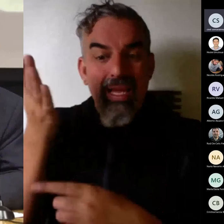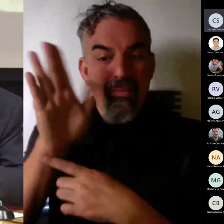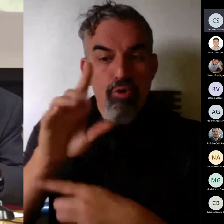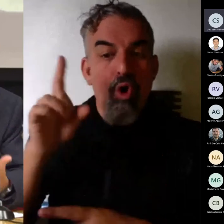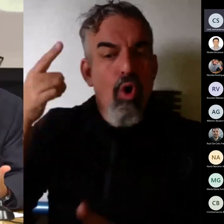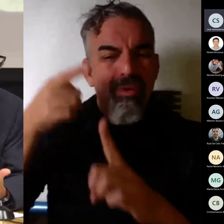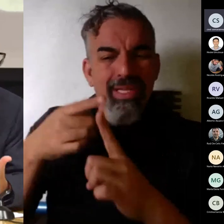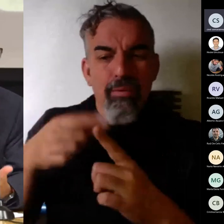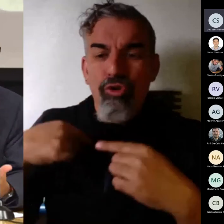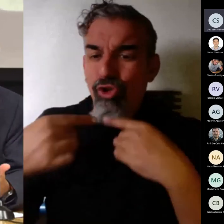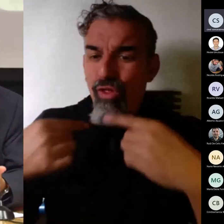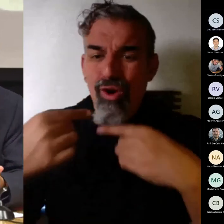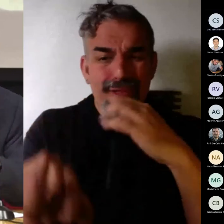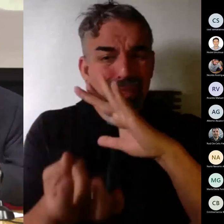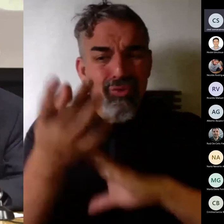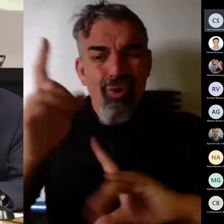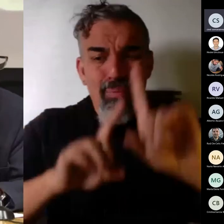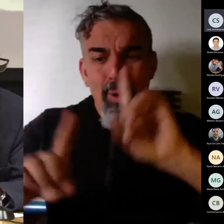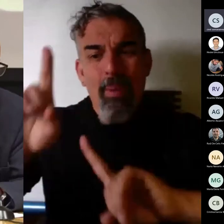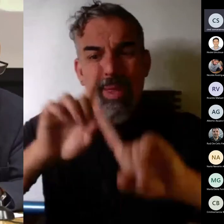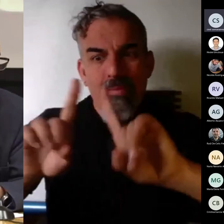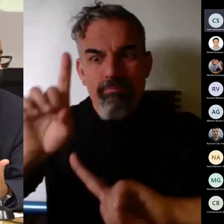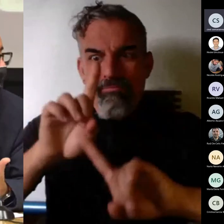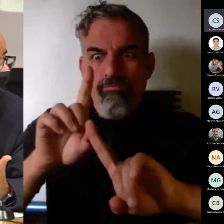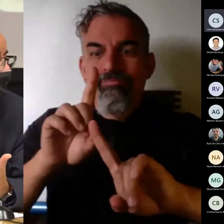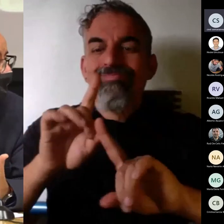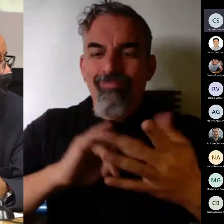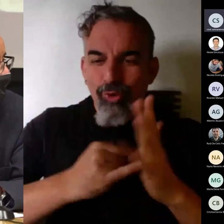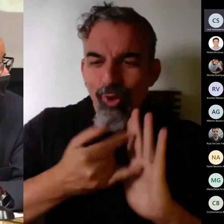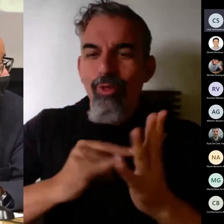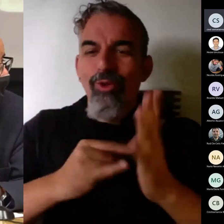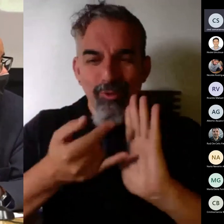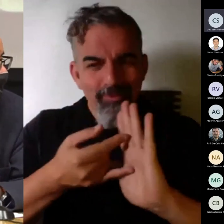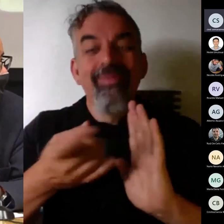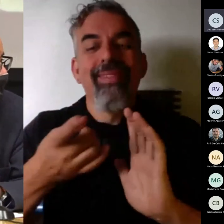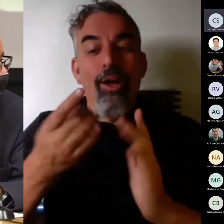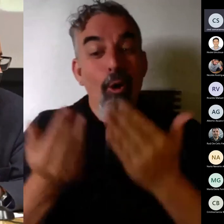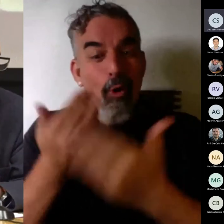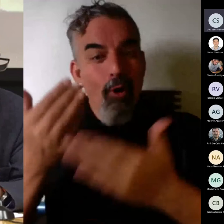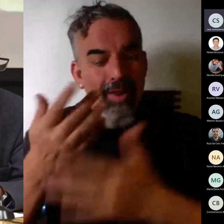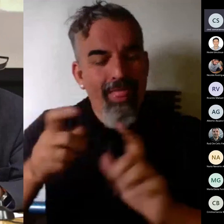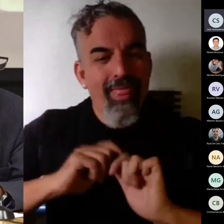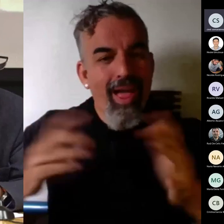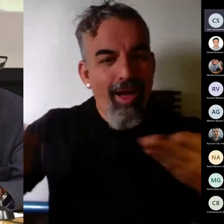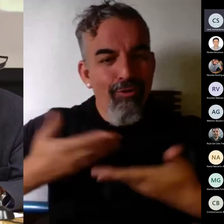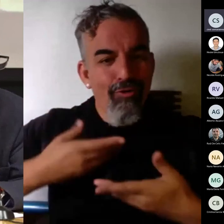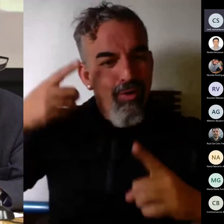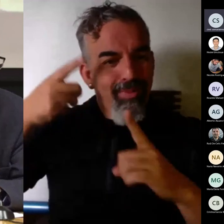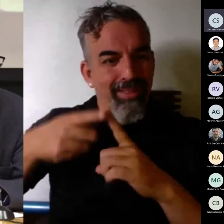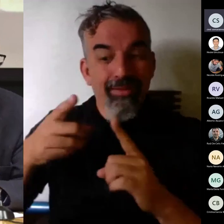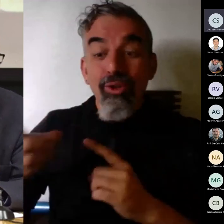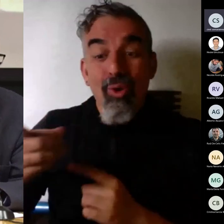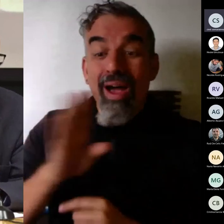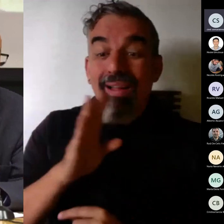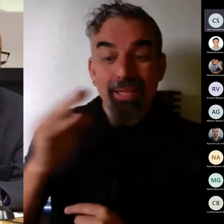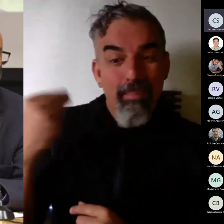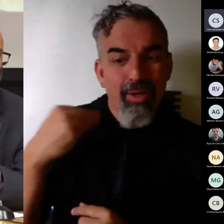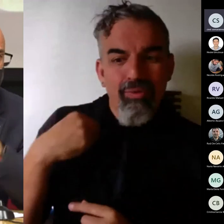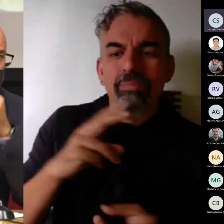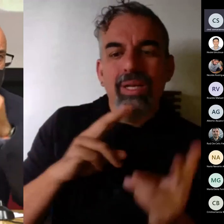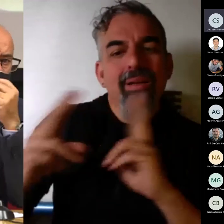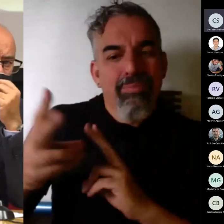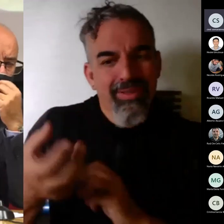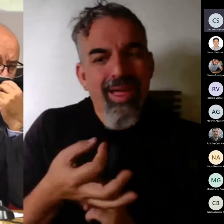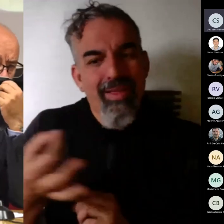cotidianos que todos tenemos pues nos pueden servir para dar respuestas a tus preguntas y en el fondo